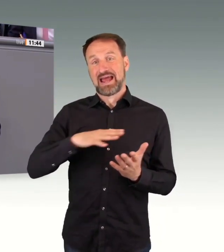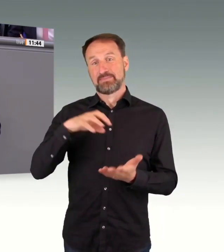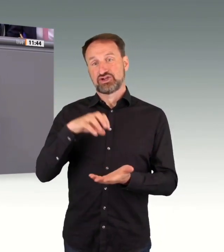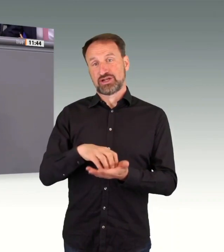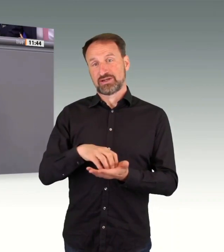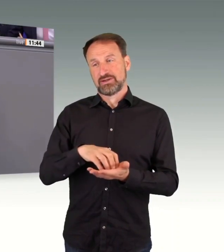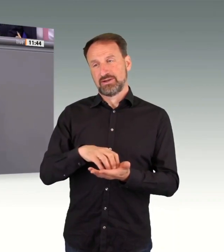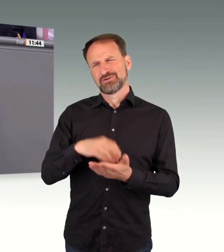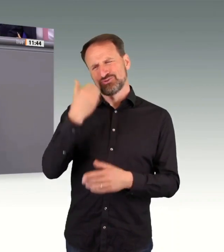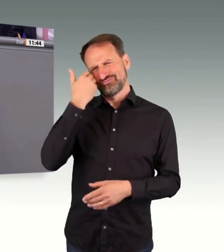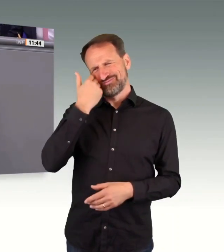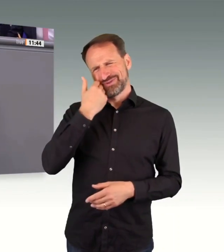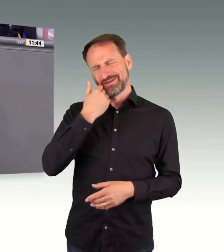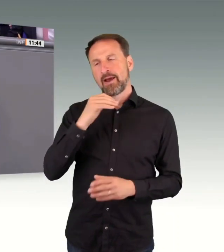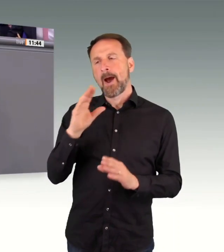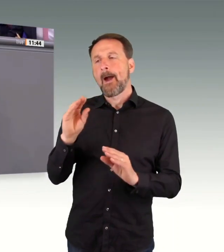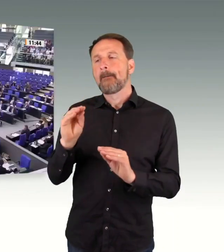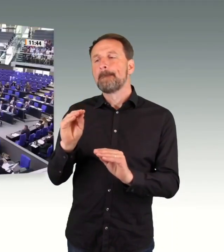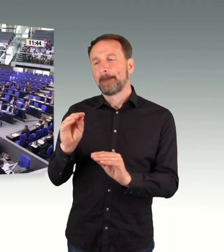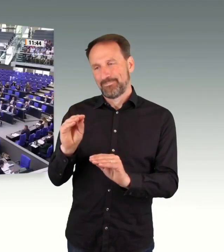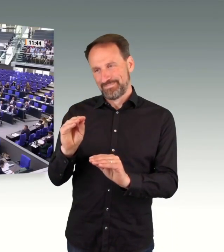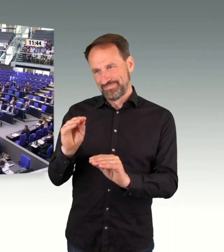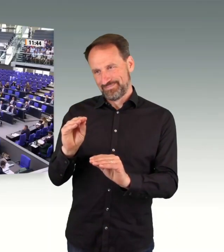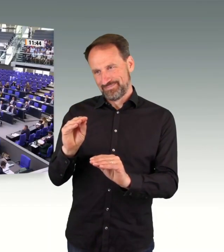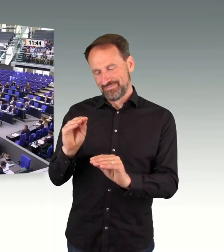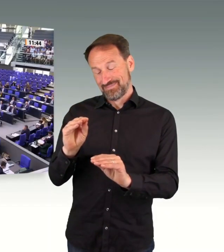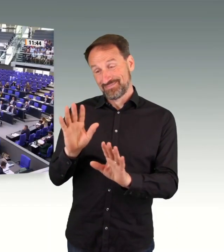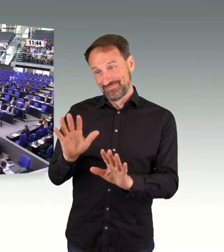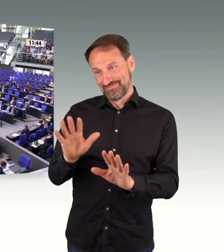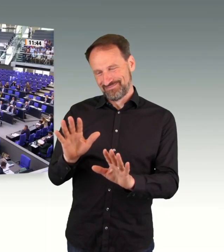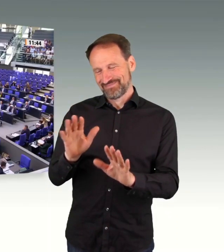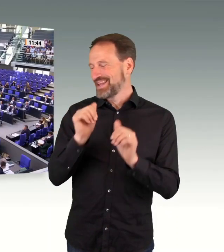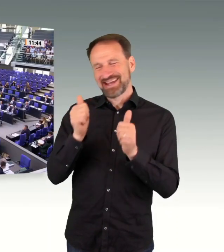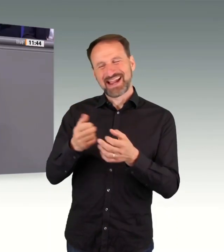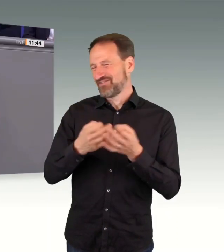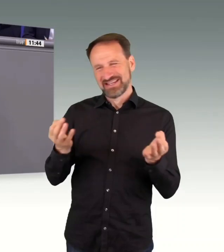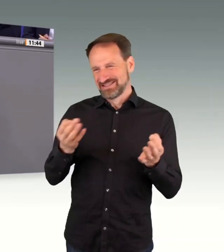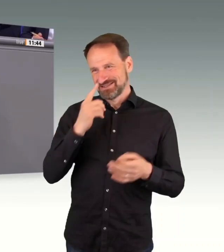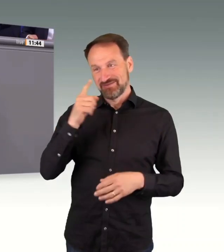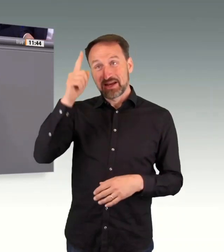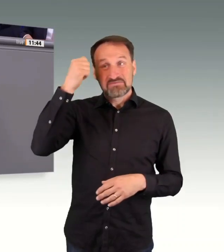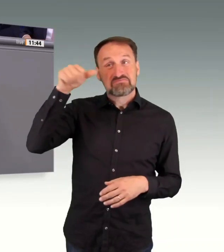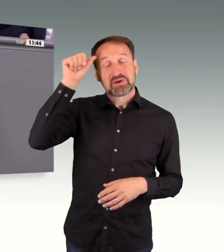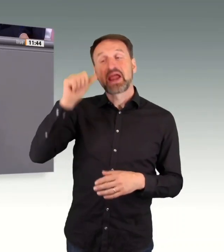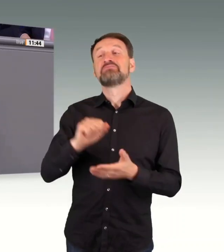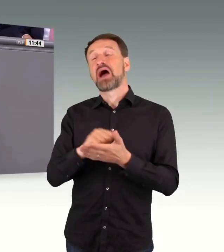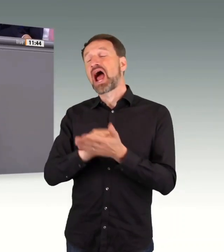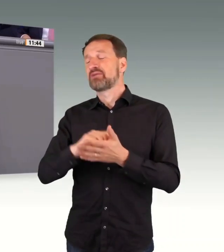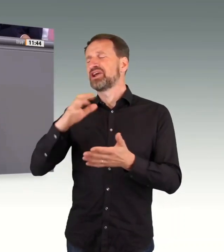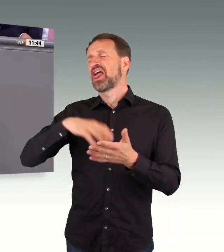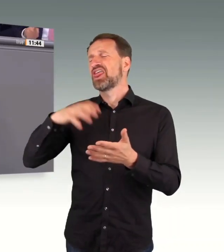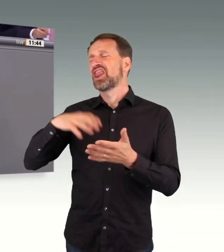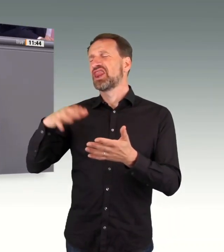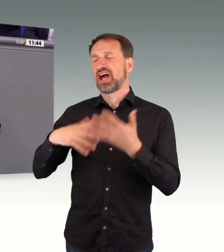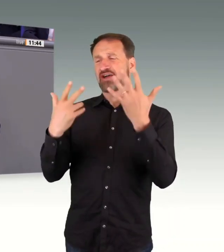Ihrer Stelle einfach ruhiger. Es nützt nichts, wenn Sie in Berlin Papier füllen, aber vor Ort